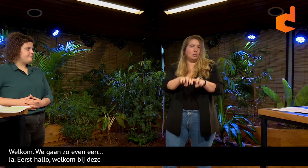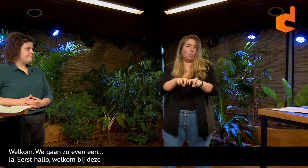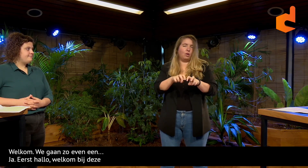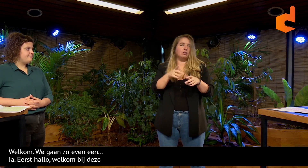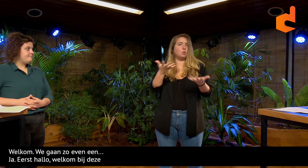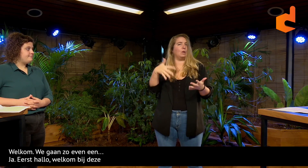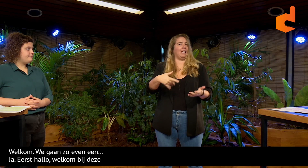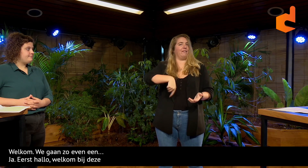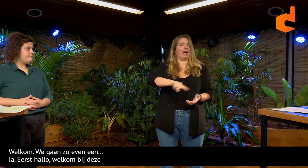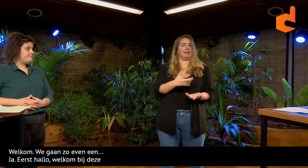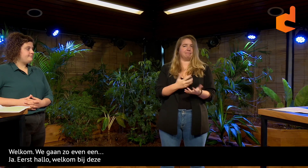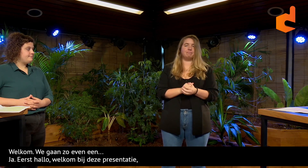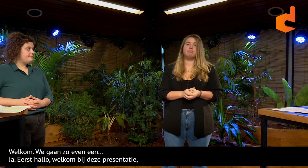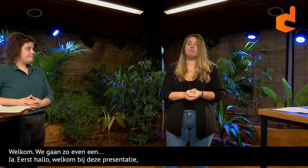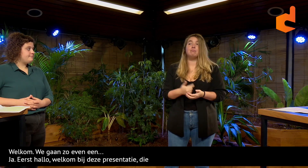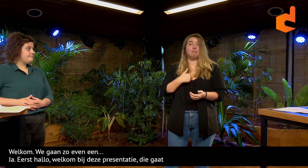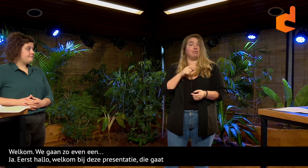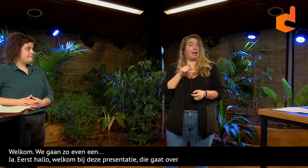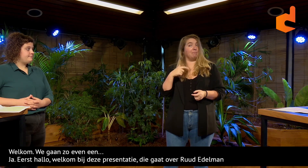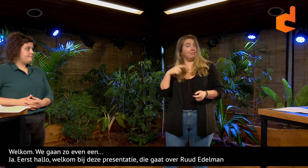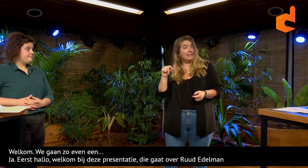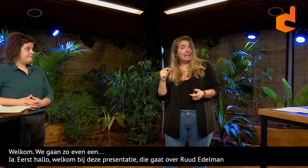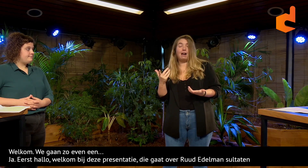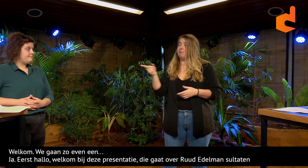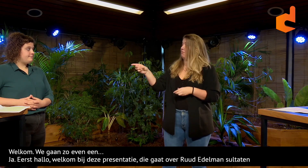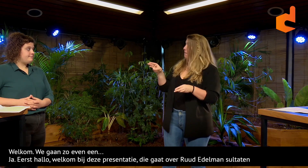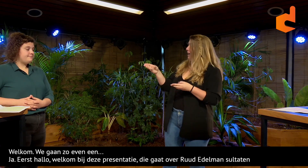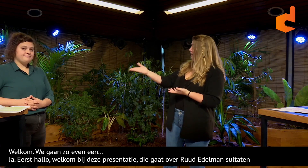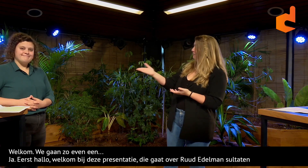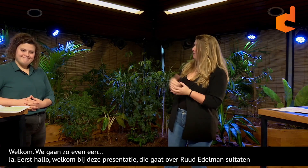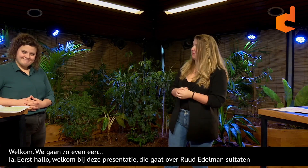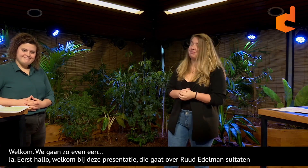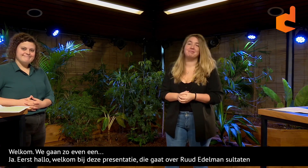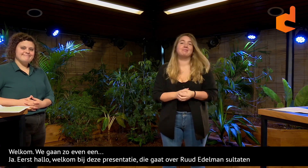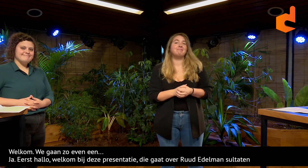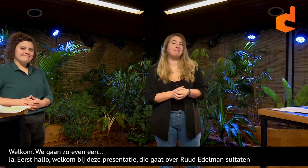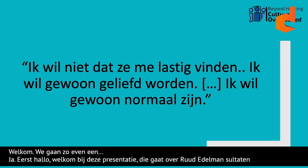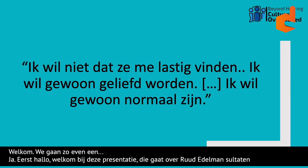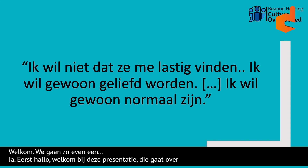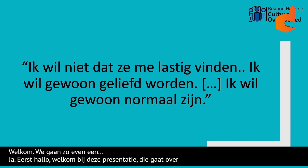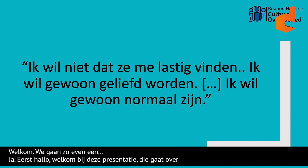Deze presentatie gaat over de resultaten van het onderzoek Zo zijn wij. Ik ben Lisa en dit is Meike.